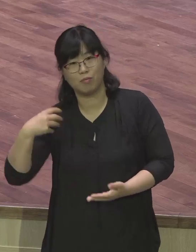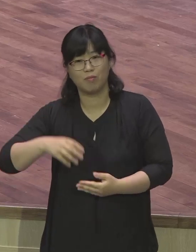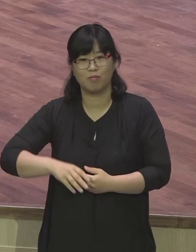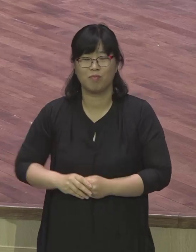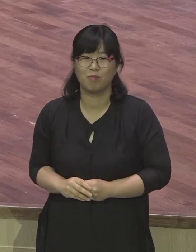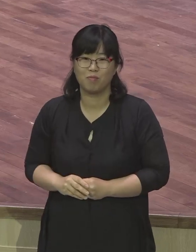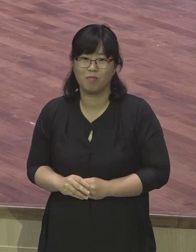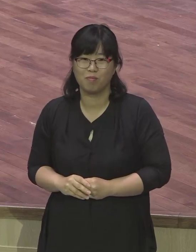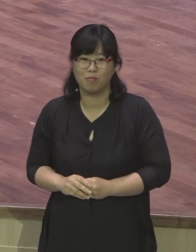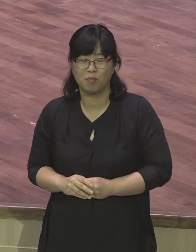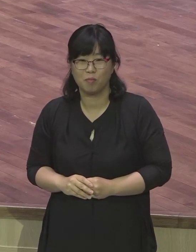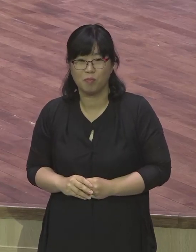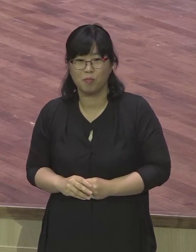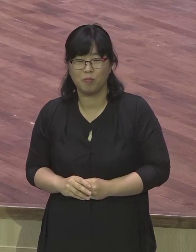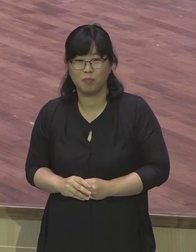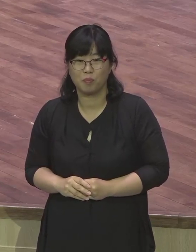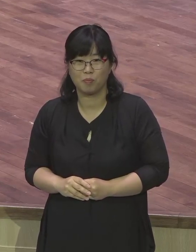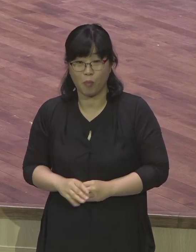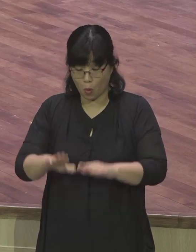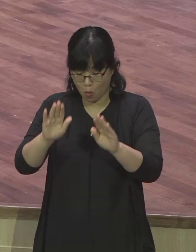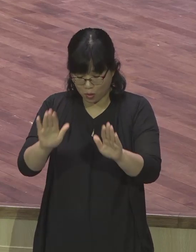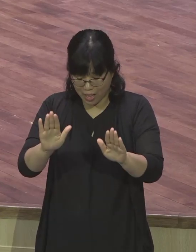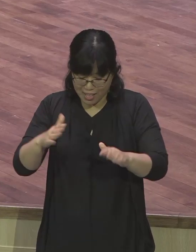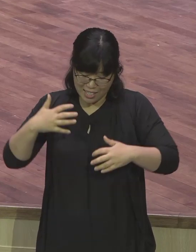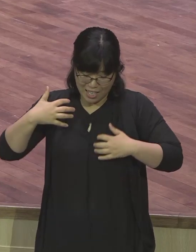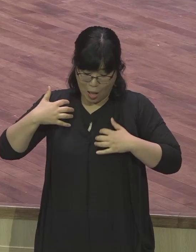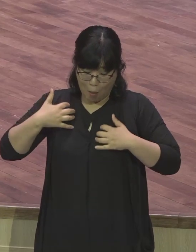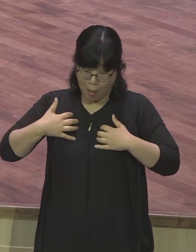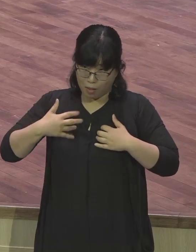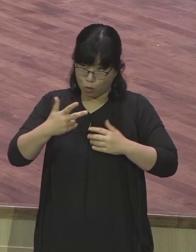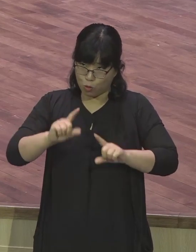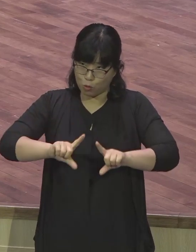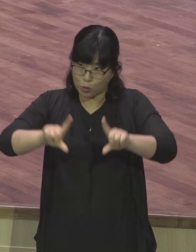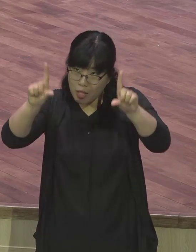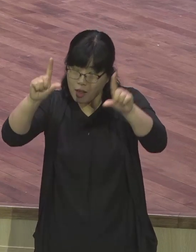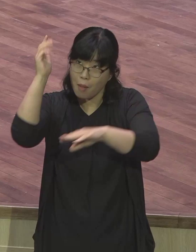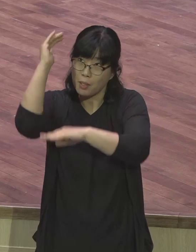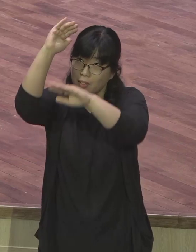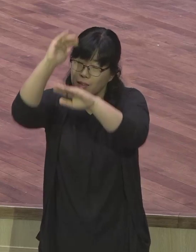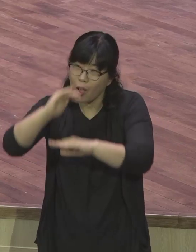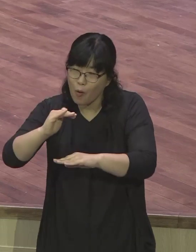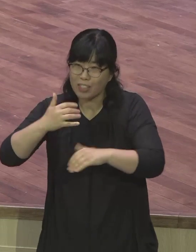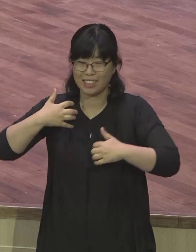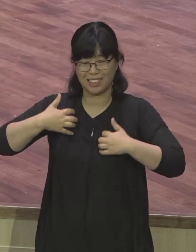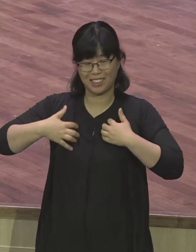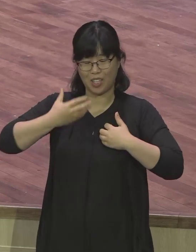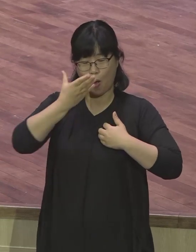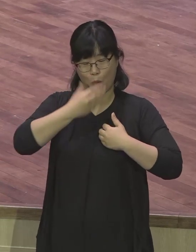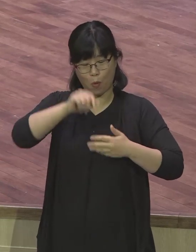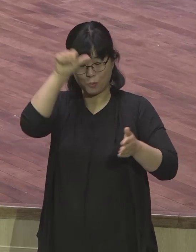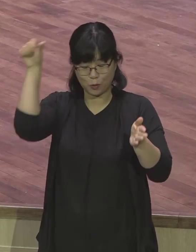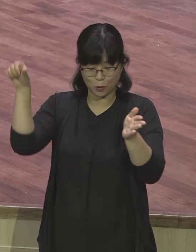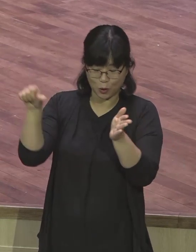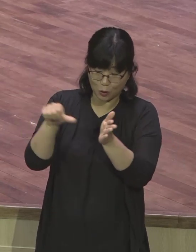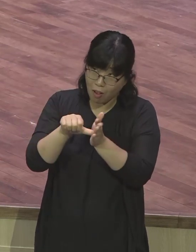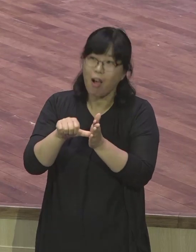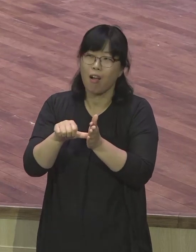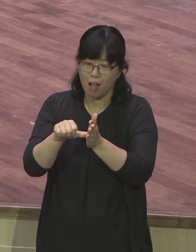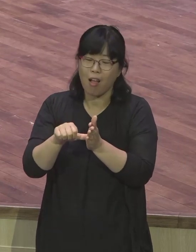즐거운 복음 인생을 살라는 말씀을 주었습니다 저는 이번 주에 그 누구보다도 즐거운